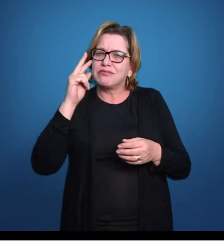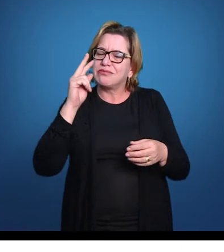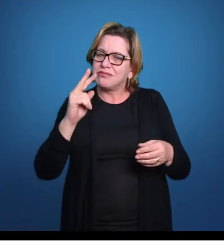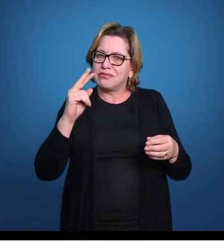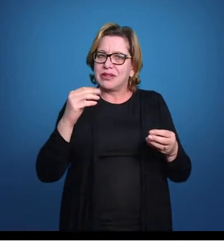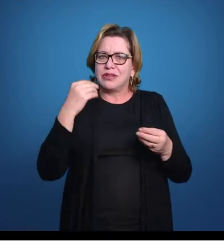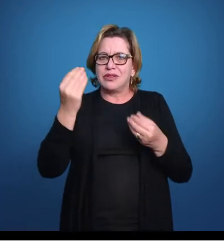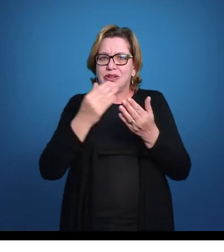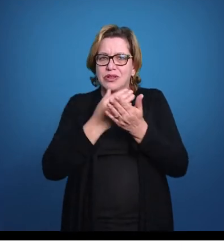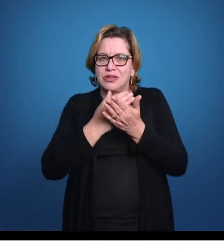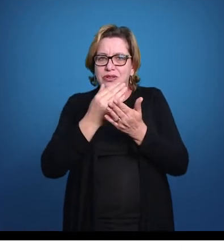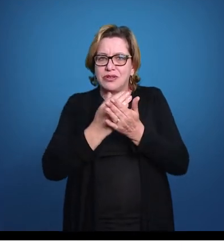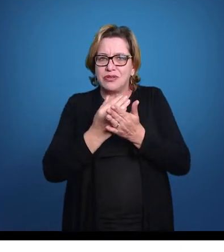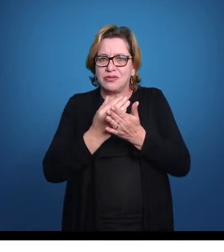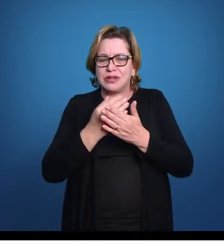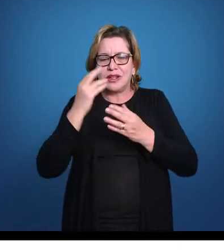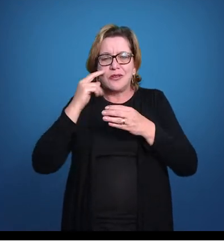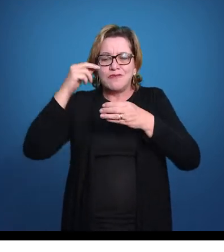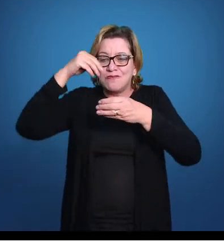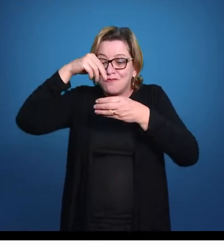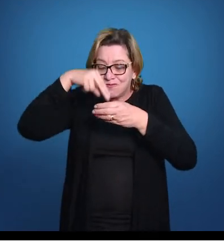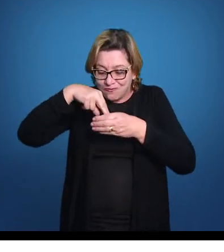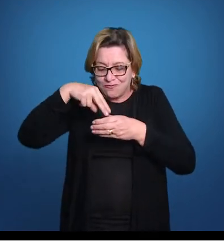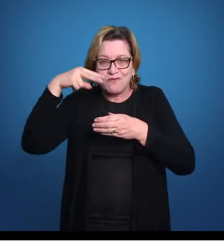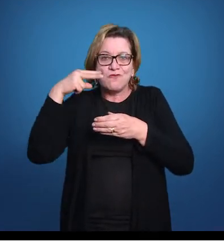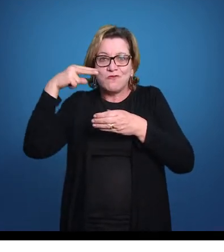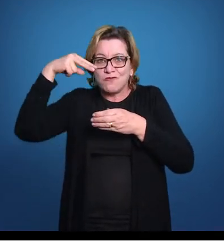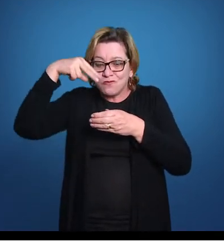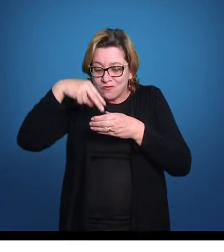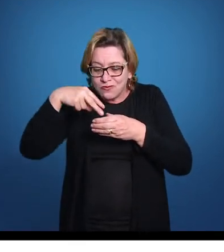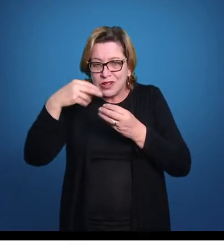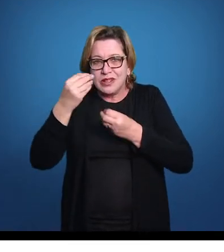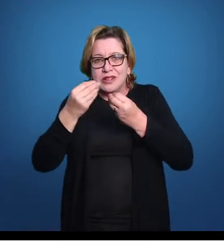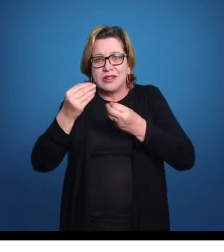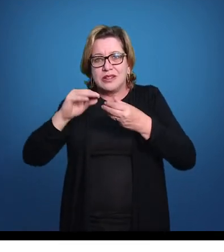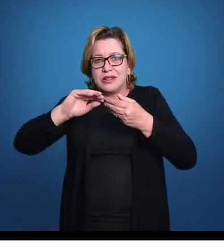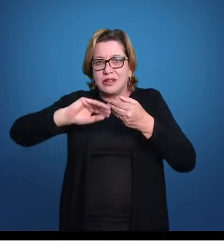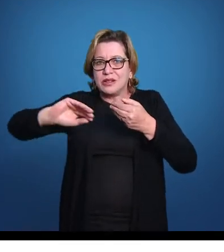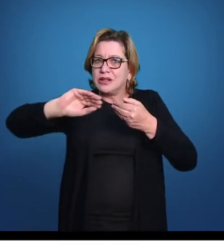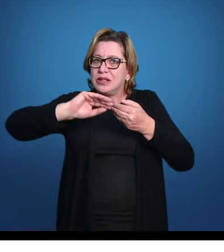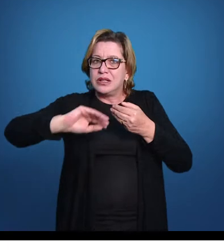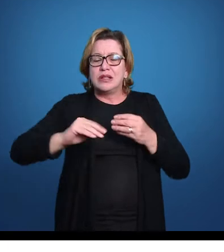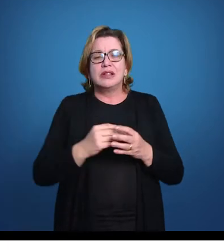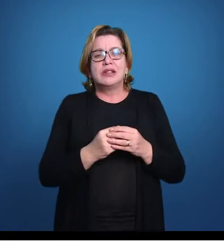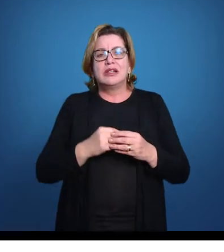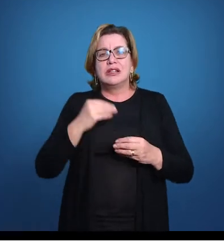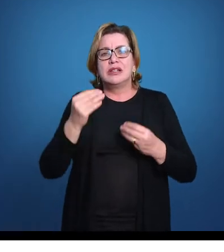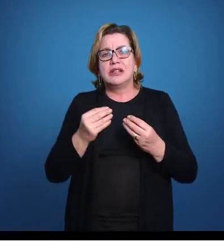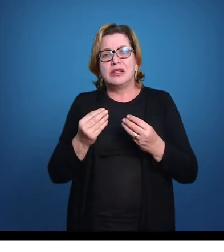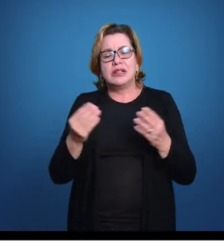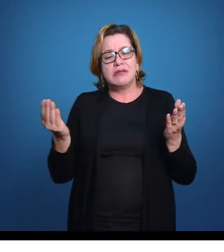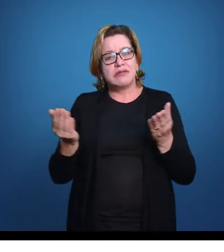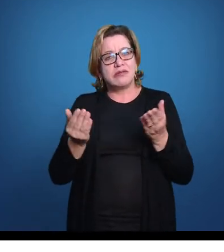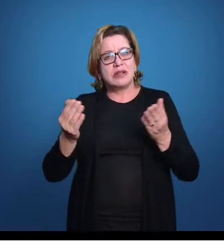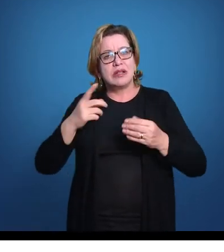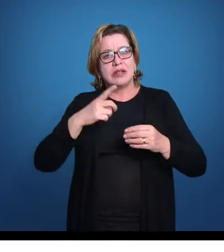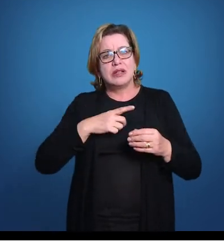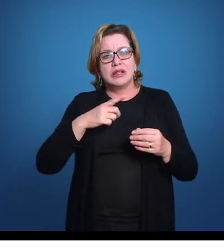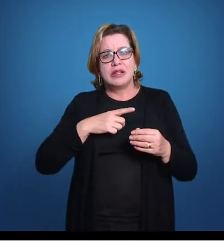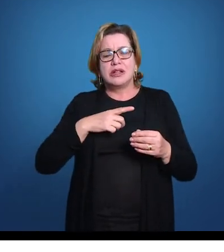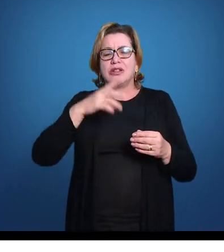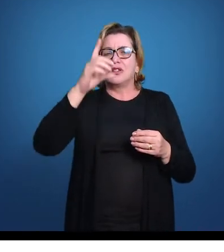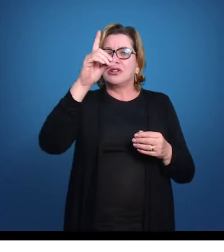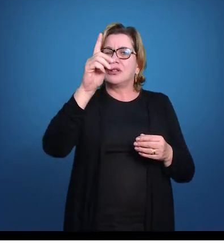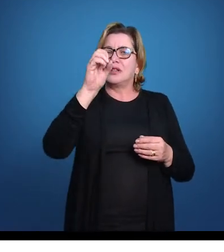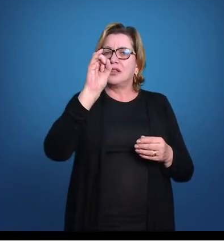passos, eu vou começar a fazer umas vistas internas. Tirei a linha lateral e a nadadeira peitoral e agora eu tenho um trato